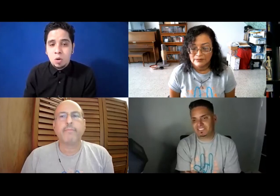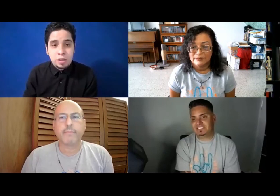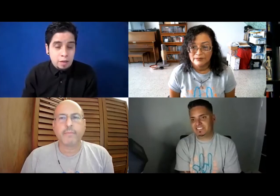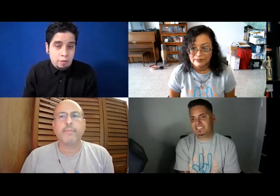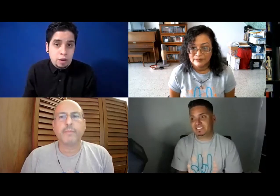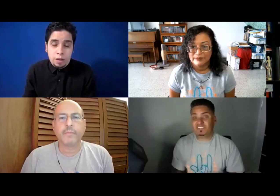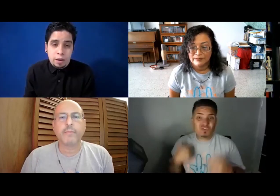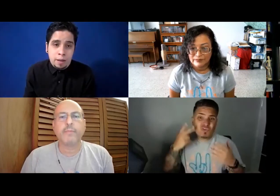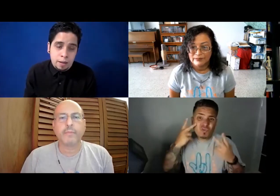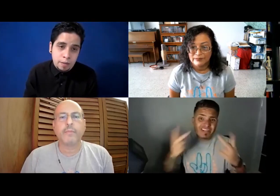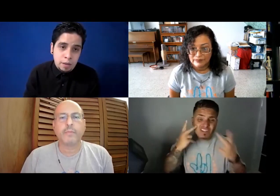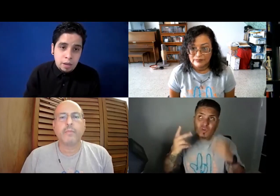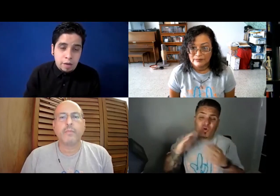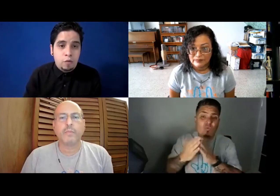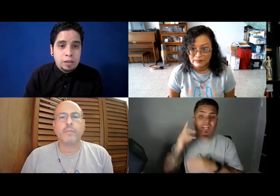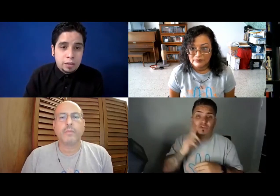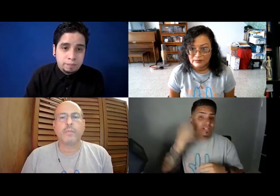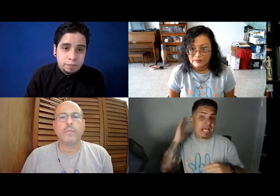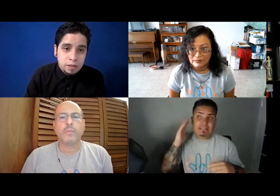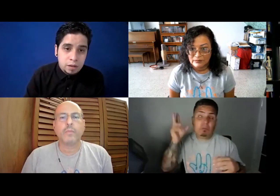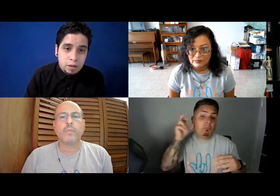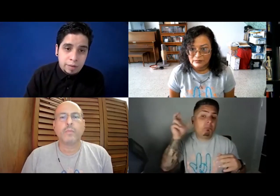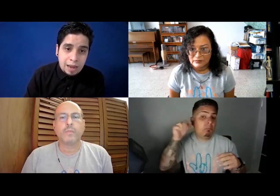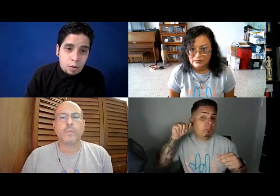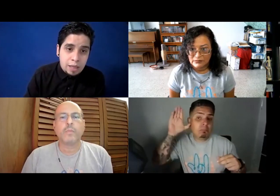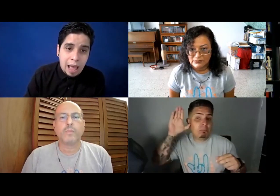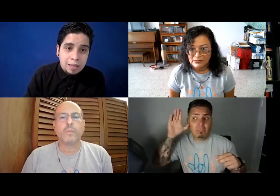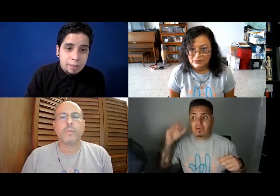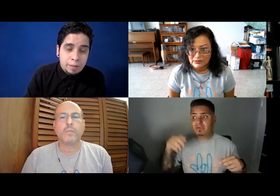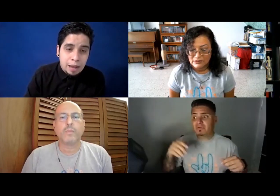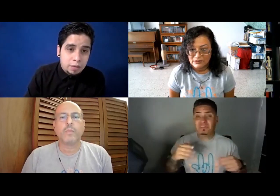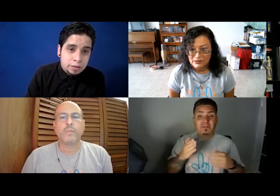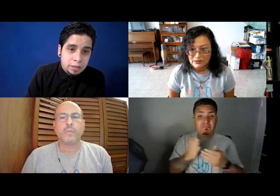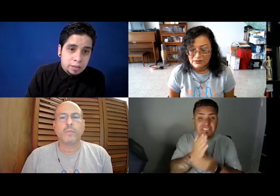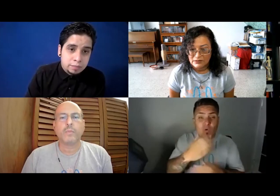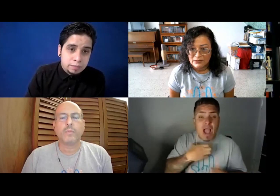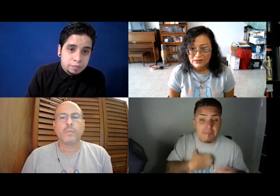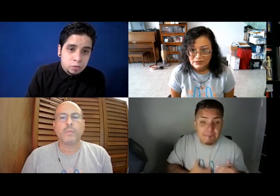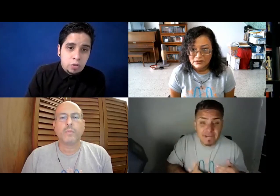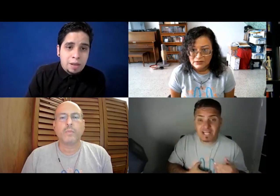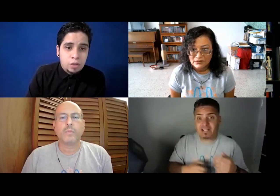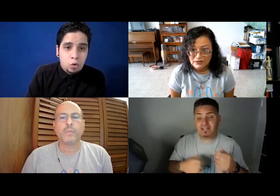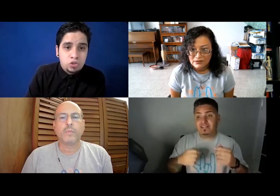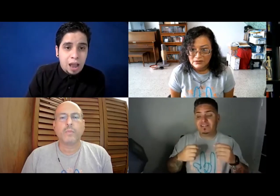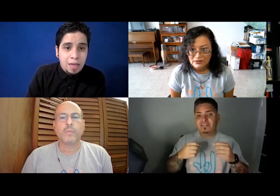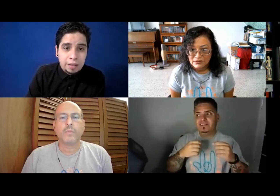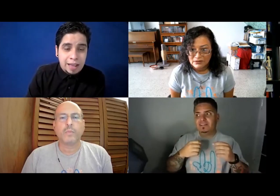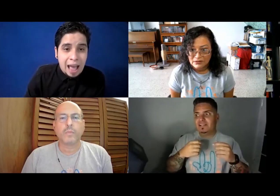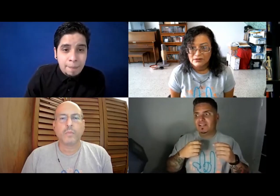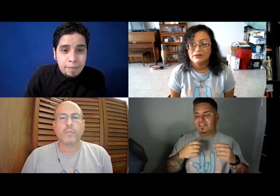la comunidad fue fuerte. Y la comunidad antes no había sido escuchada, tenían hambre,